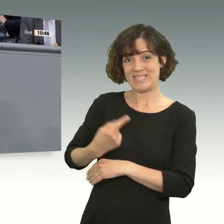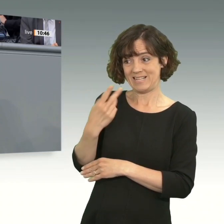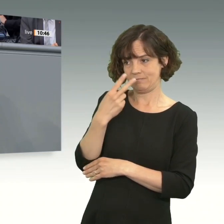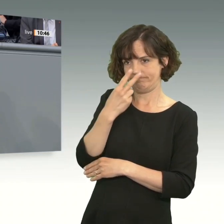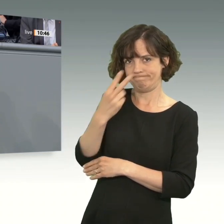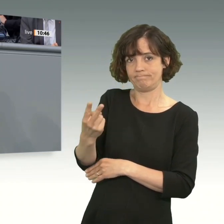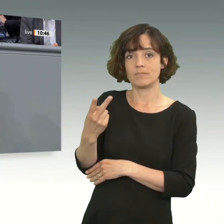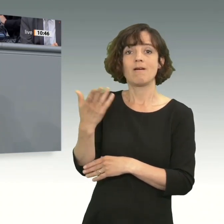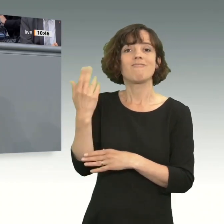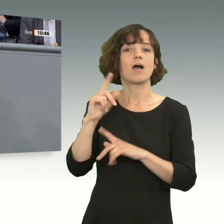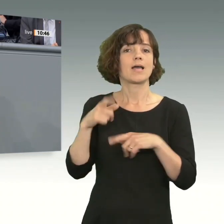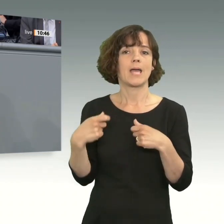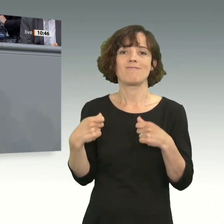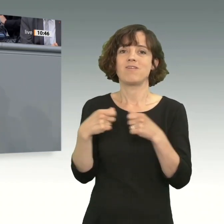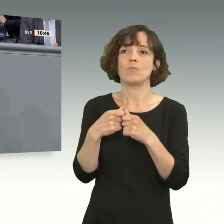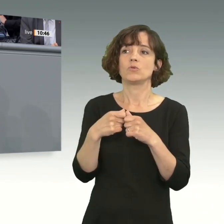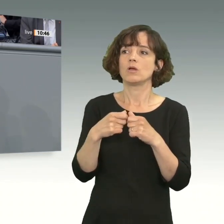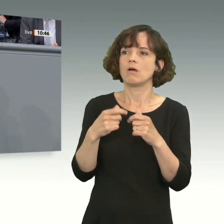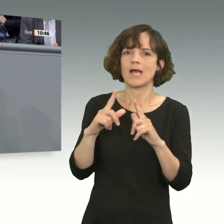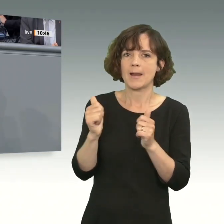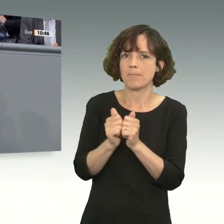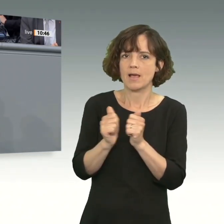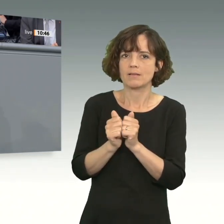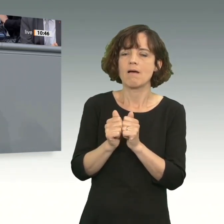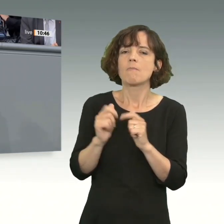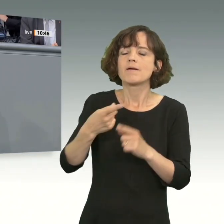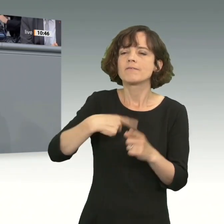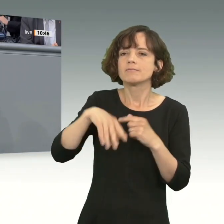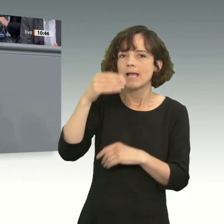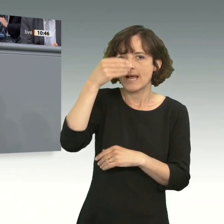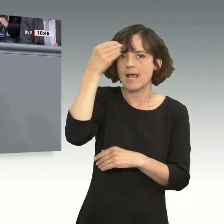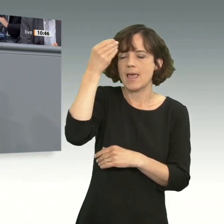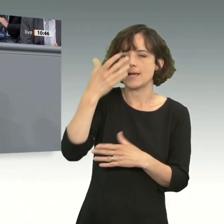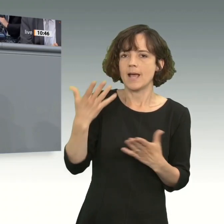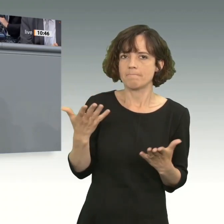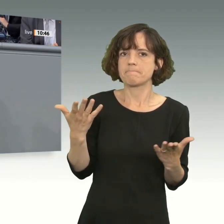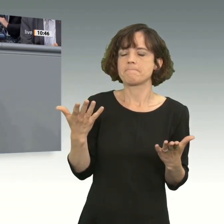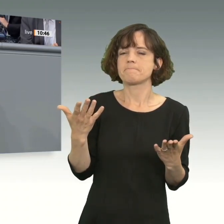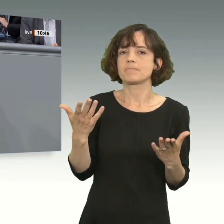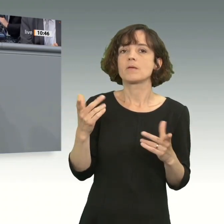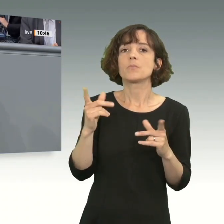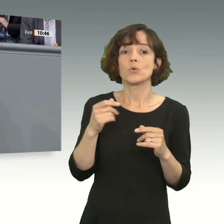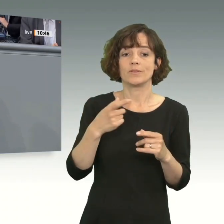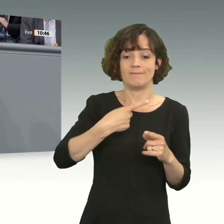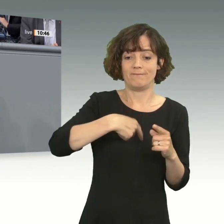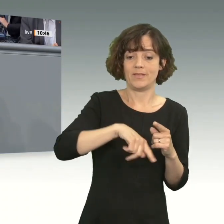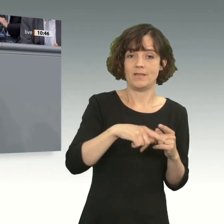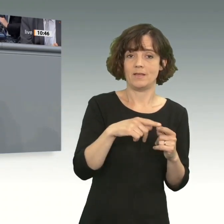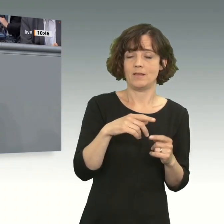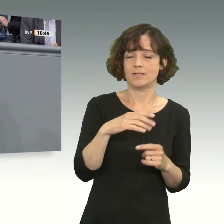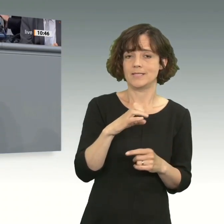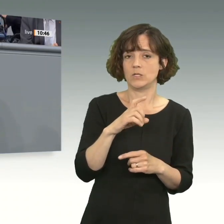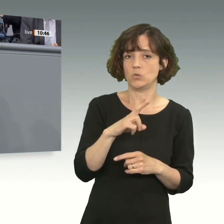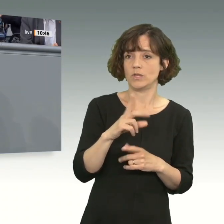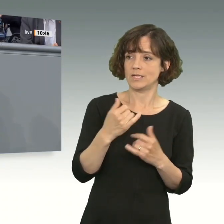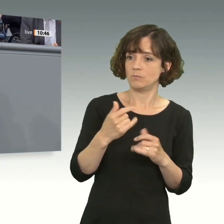war weder Verbündeter noch verlässlicher Partner. Aber die Lehren, daraus zu ziehen, das heißt nicht für uns als Union sehr klar